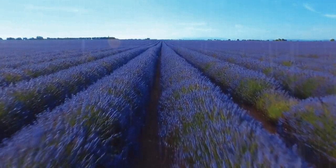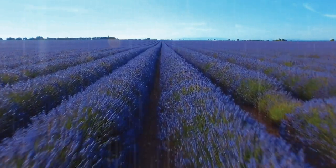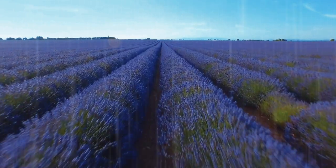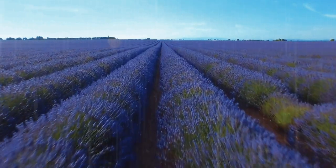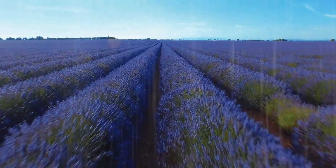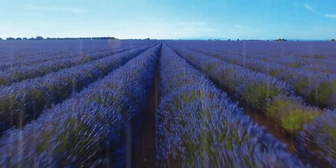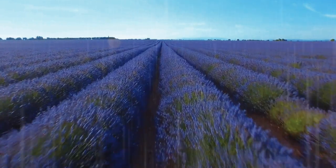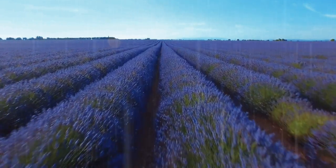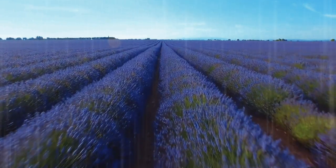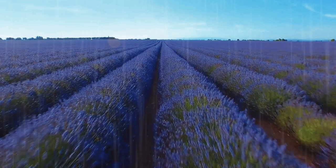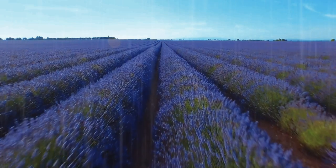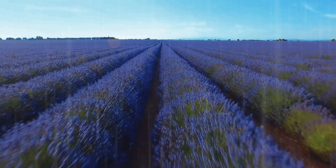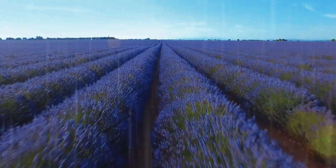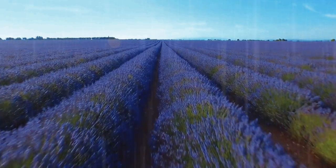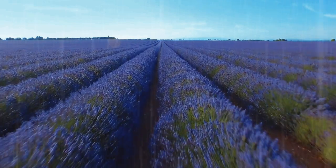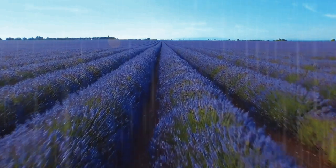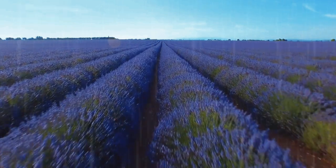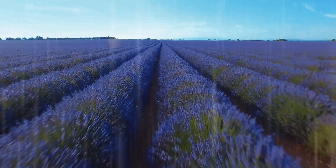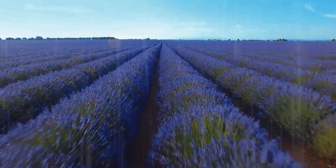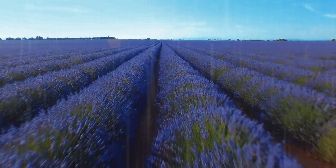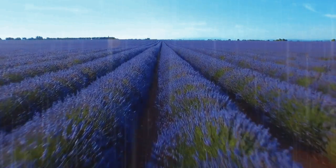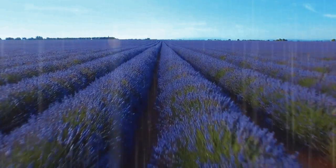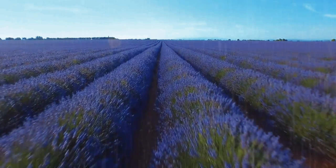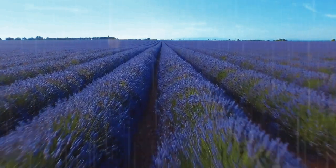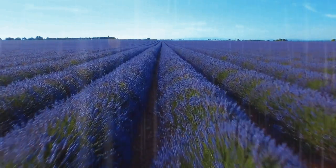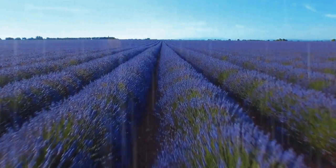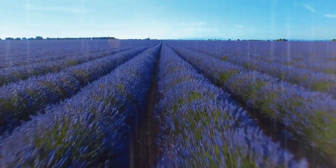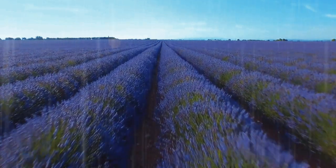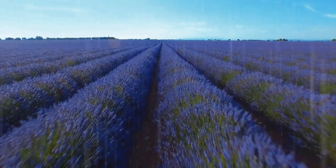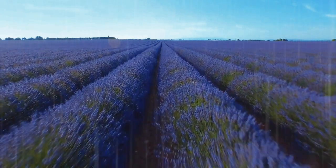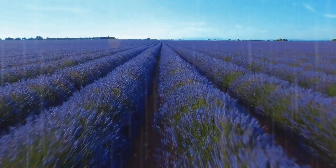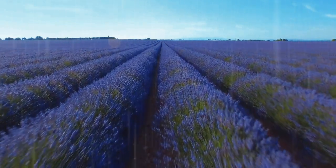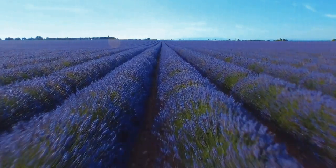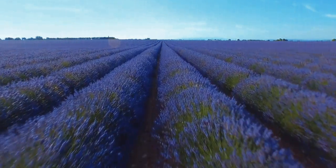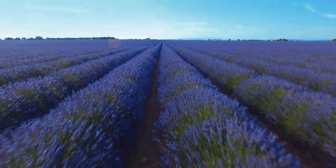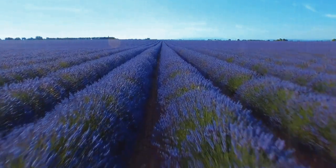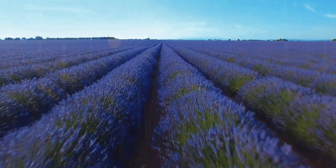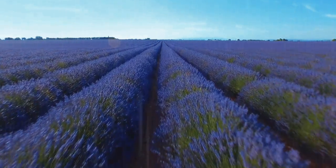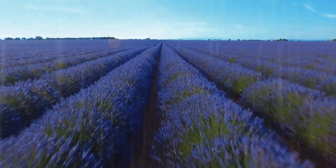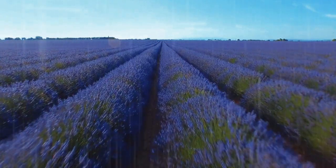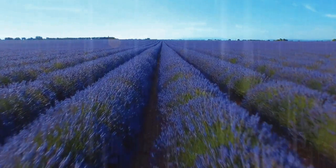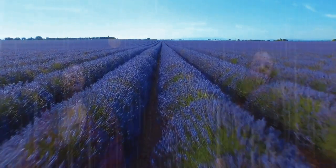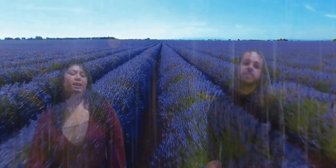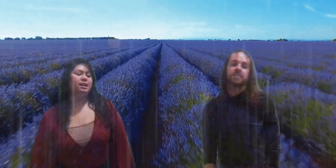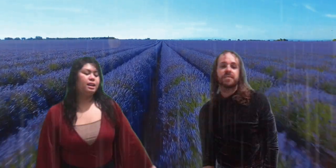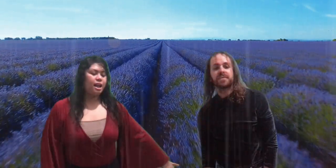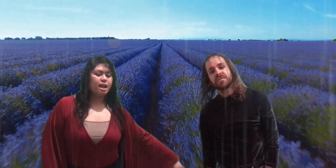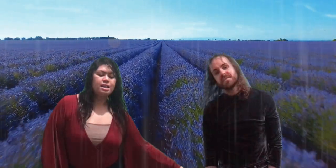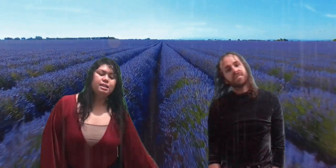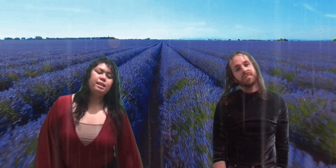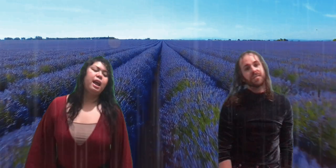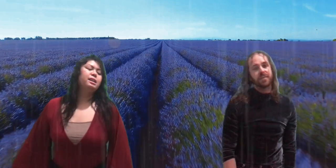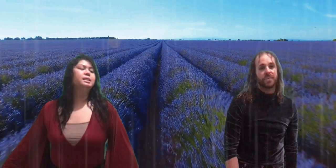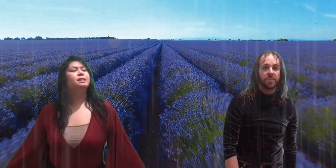Foray, foray Dancing, dancing, dancing